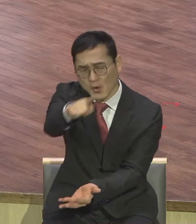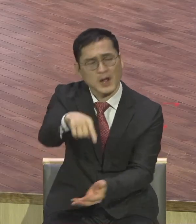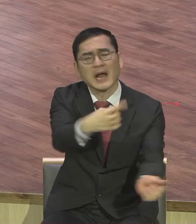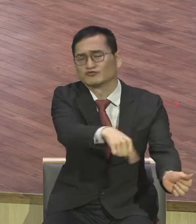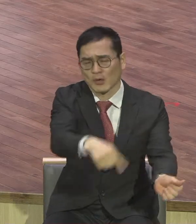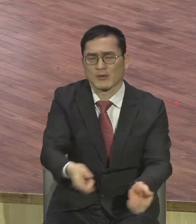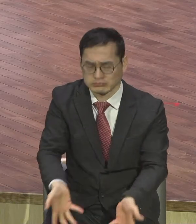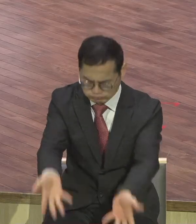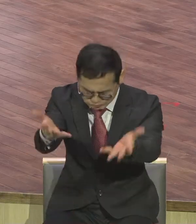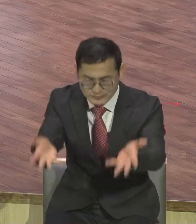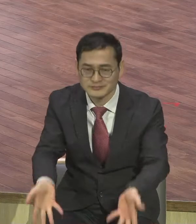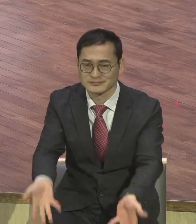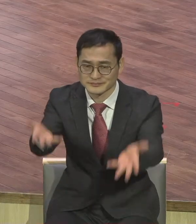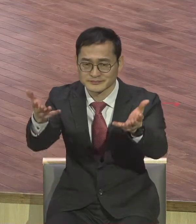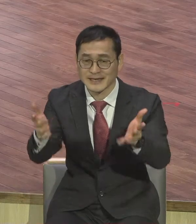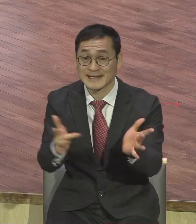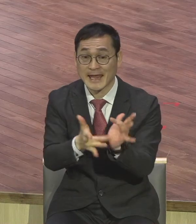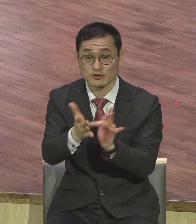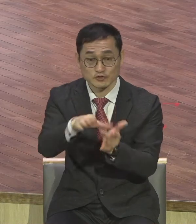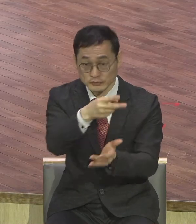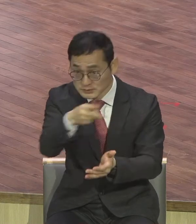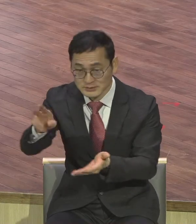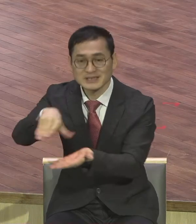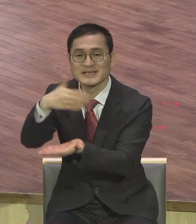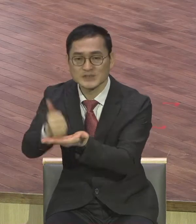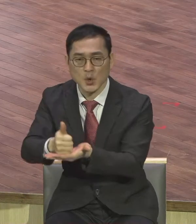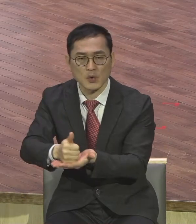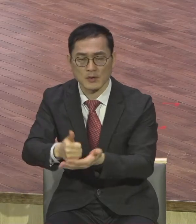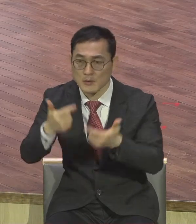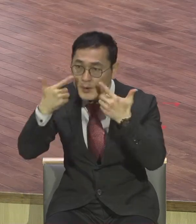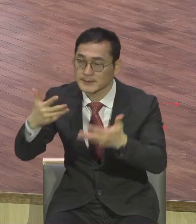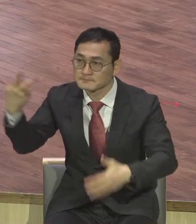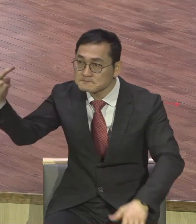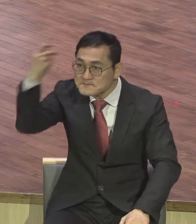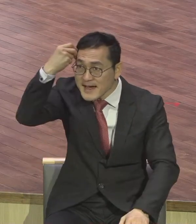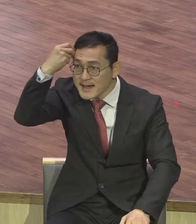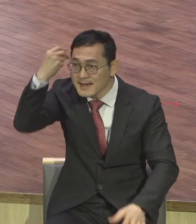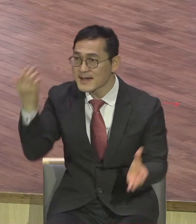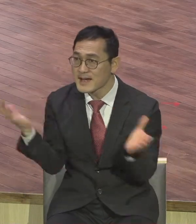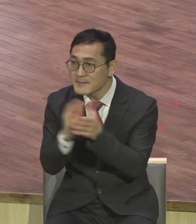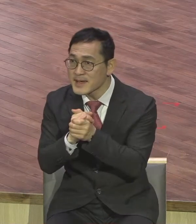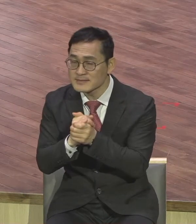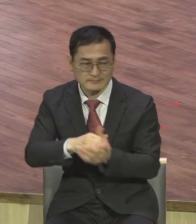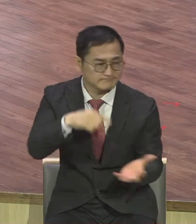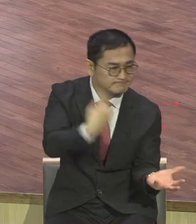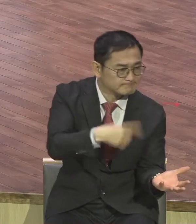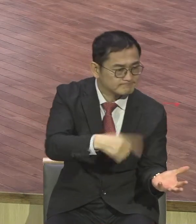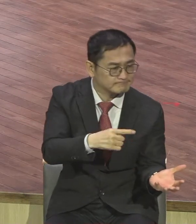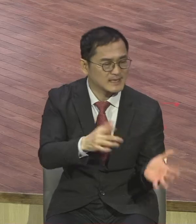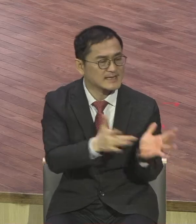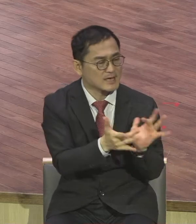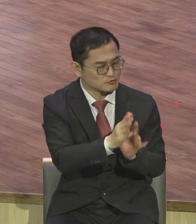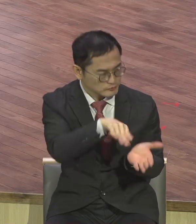예수가 그리스도 라고 하는 사실을 정확하게 66권의 핵심을 말해주는 그래서